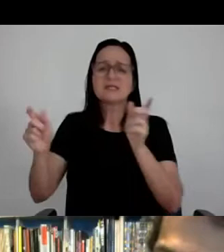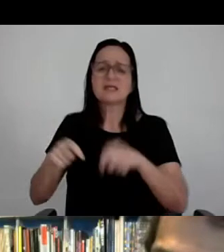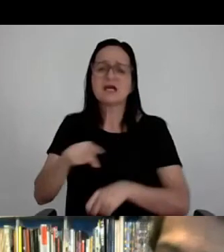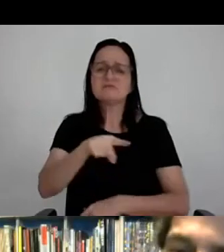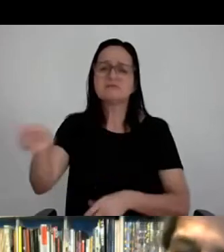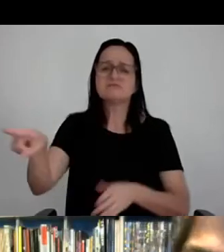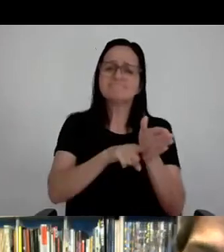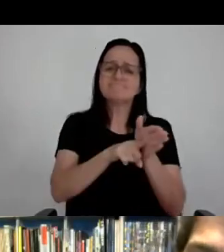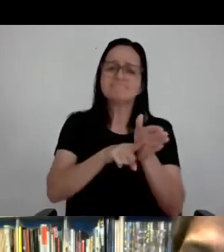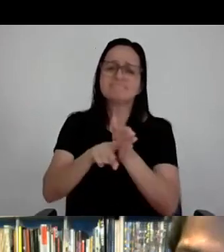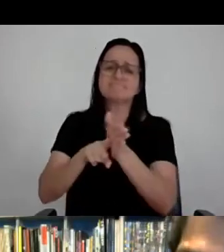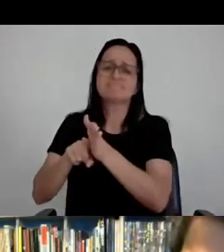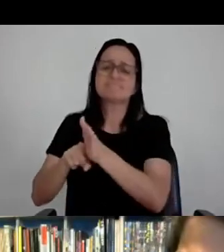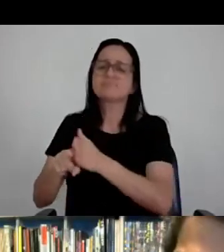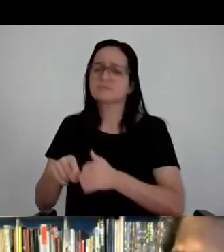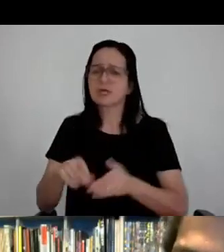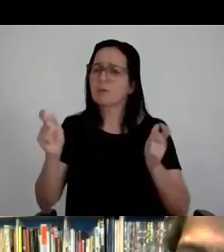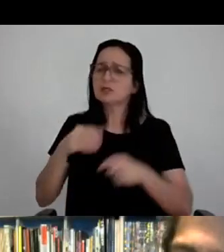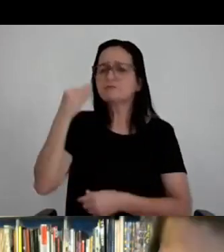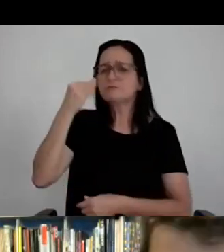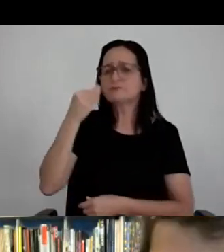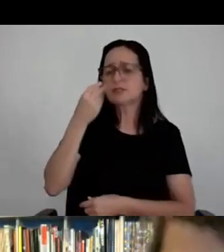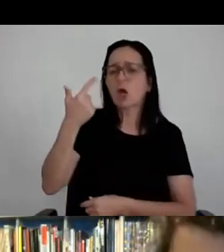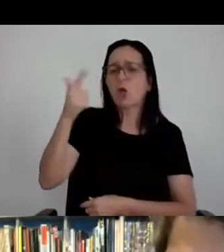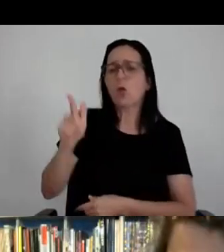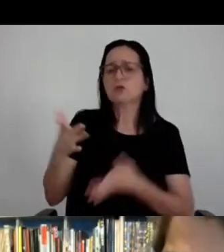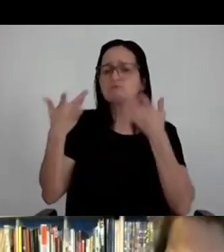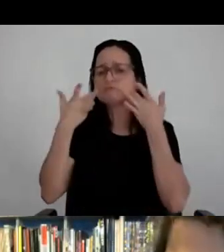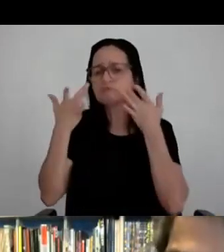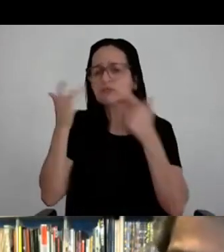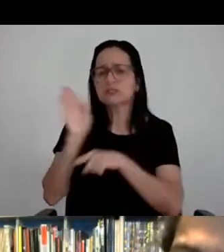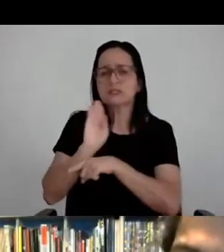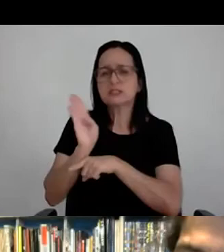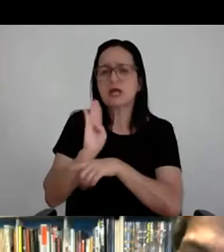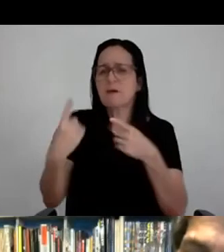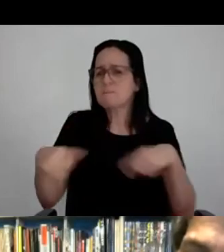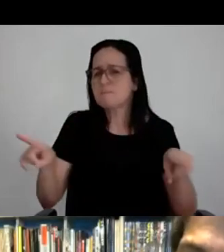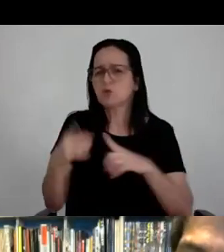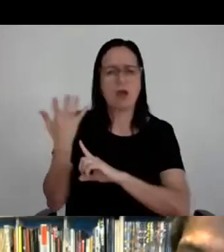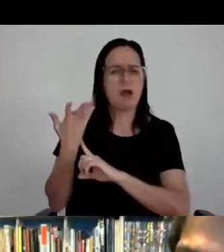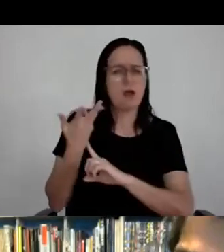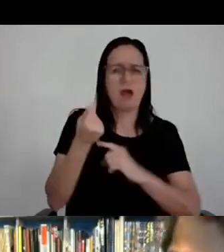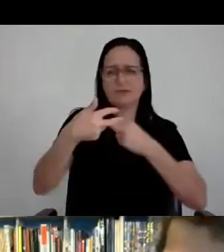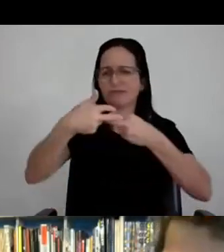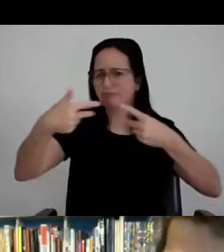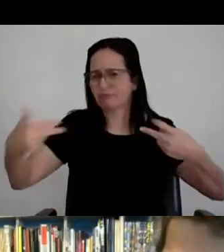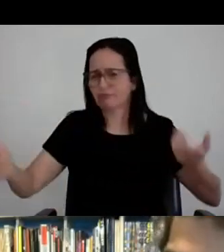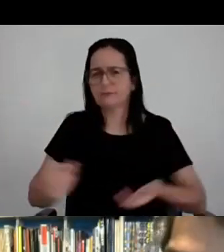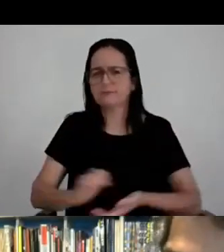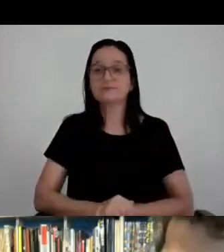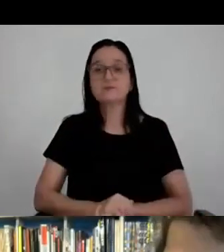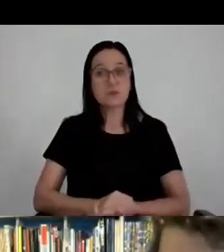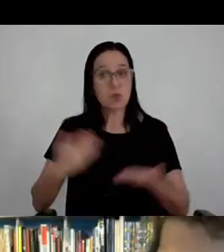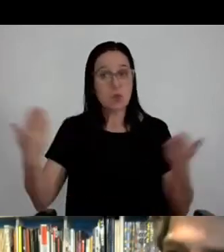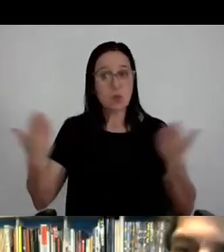deixem de pesquisar, mas experimentem outras atividades, entendeu? Não cinema, teatro, música, arte, hoje a gente trabalha com uma arquitetura que está muito voltada